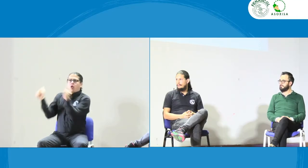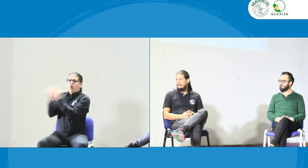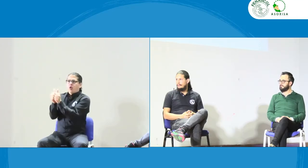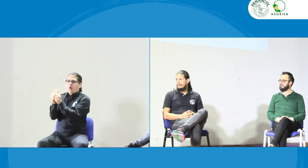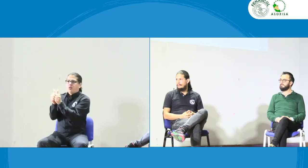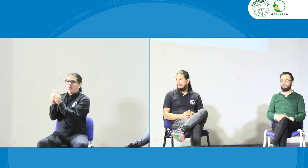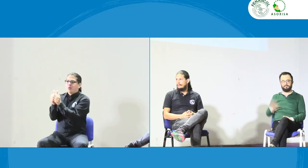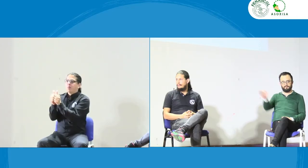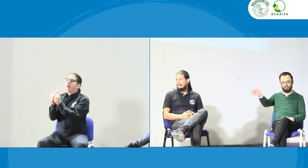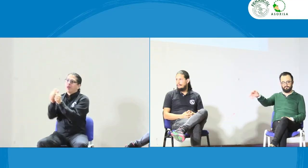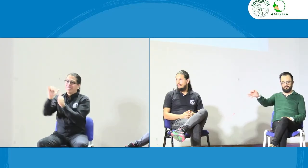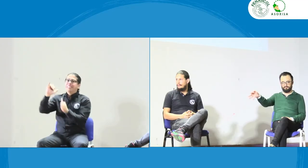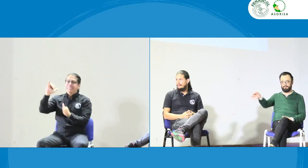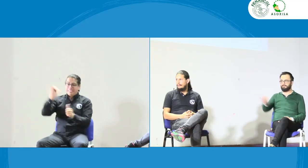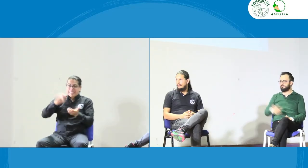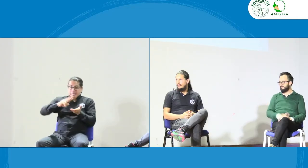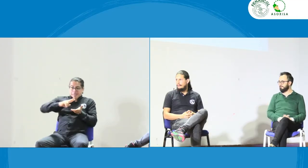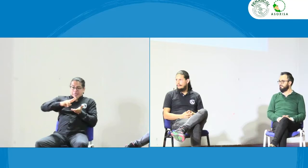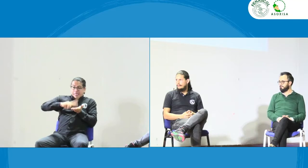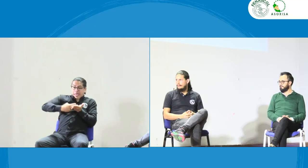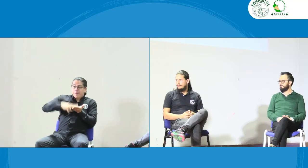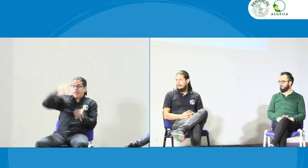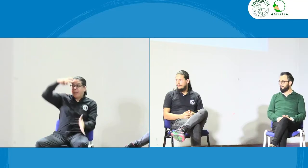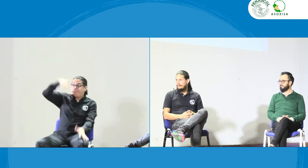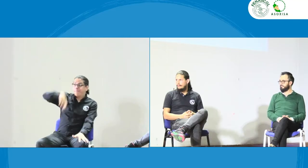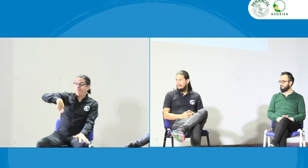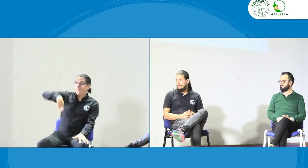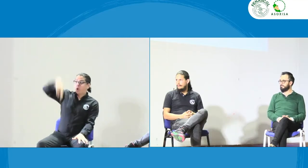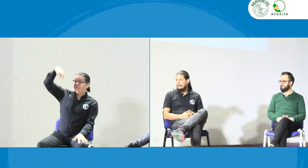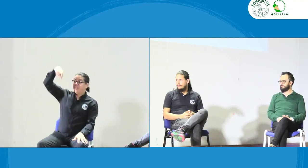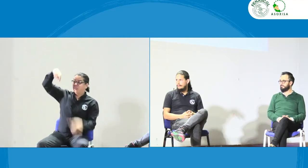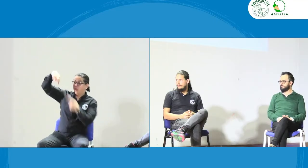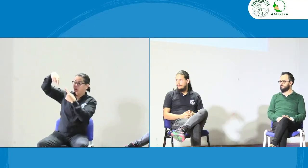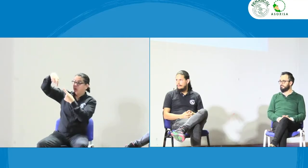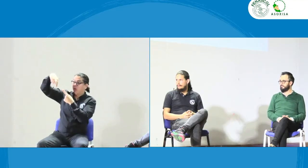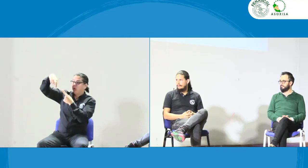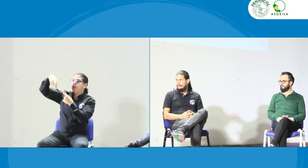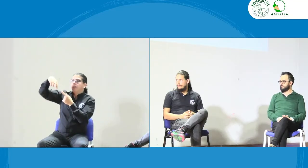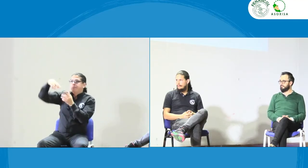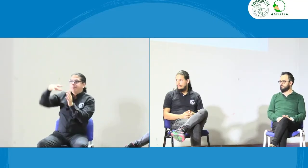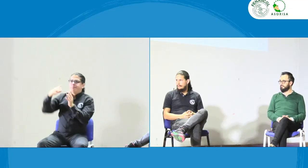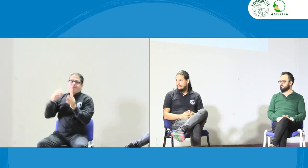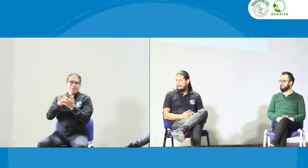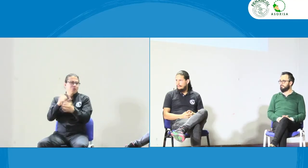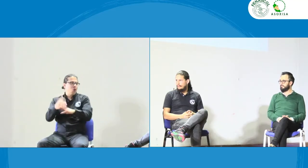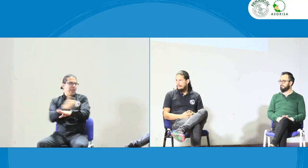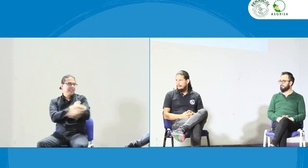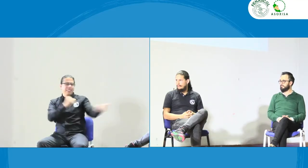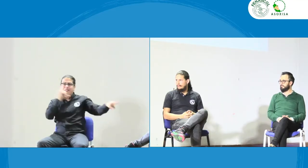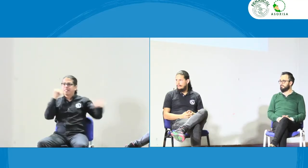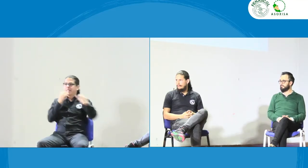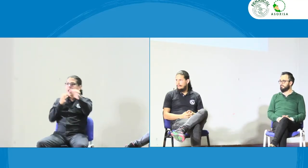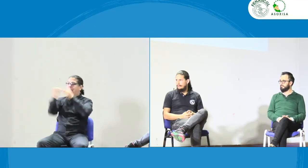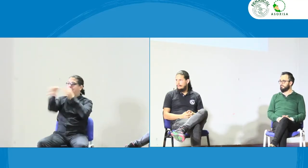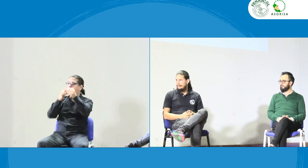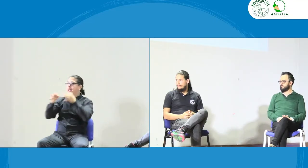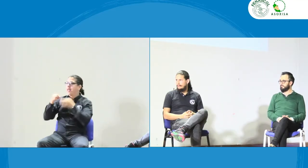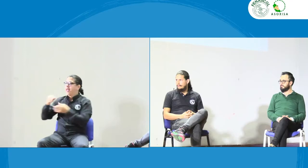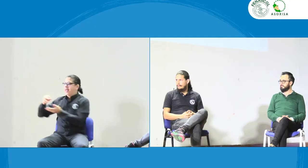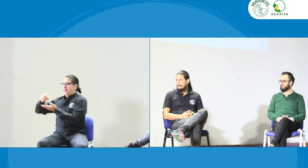función deben de ir con las personas sordas el profesional el intérprete como